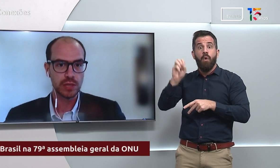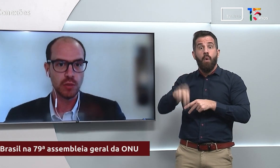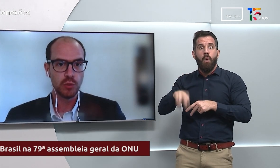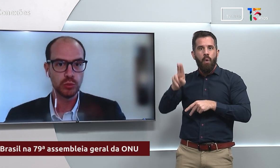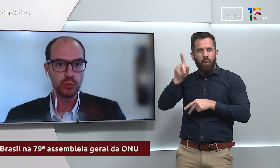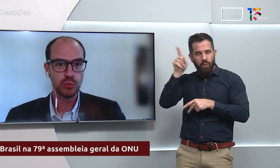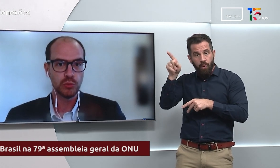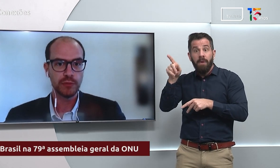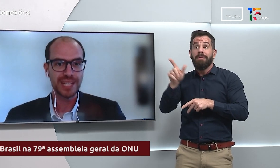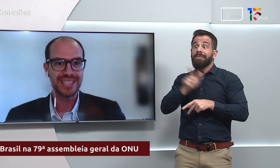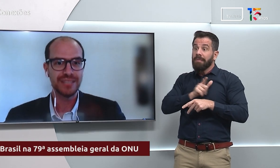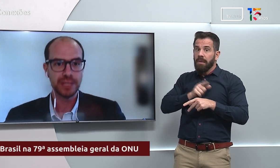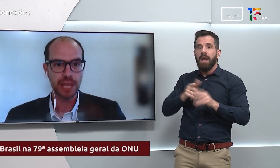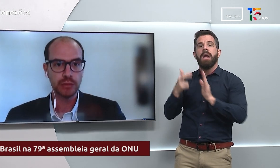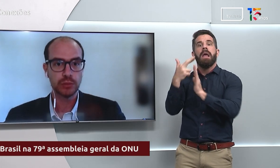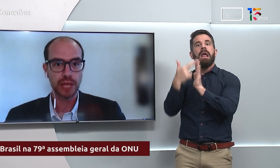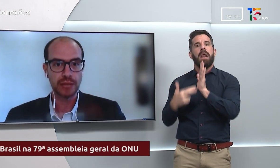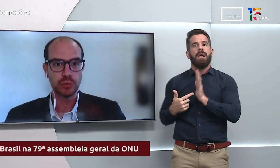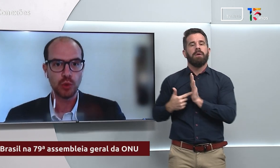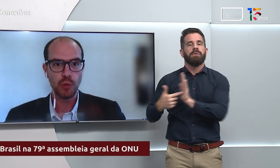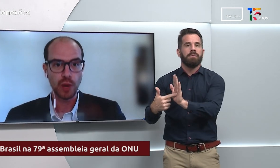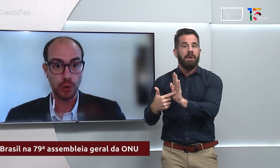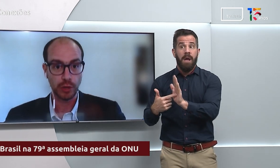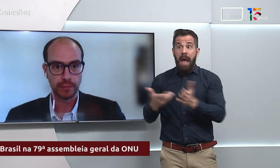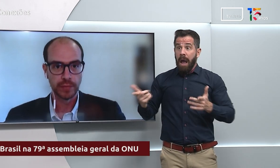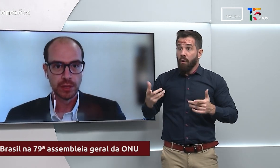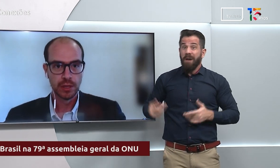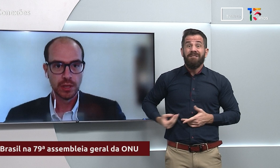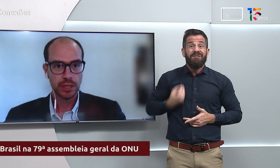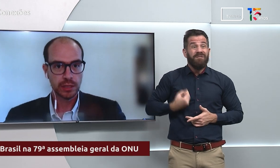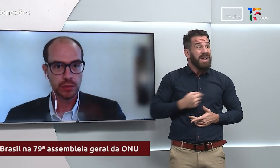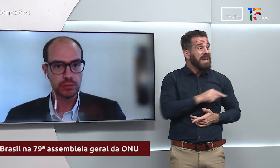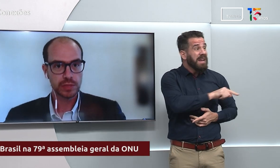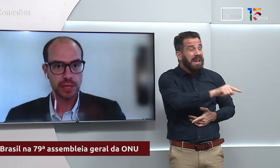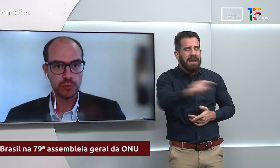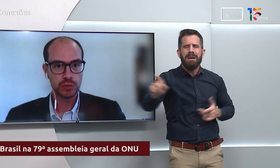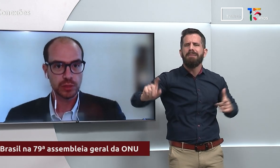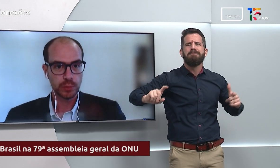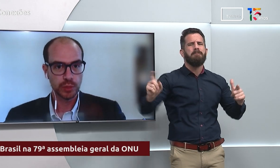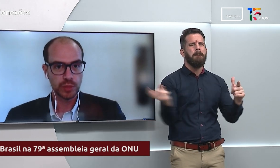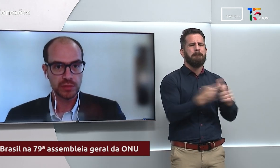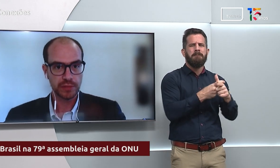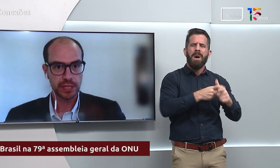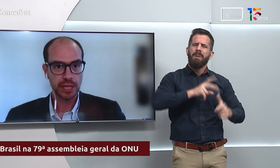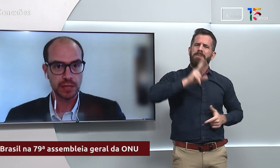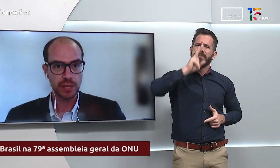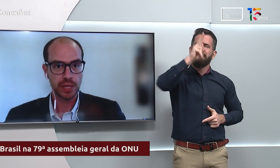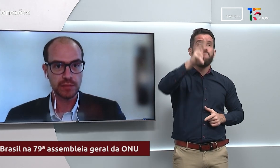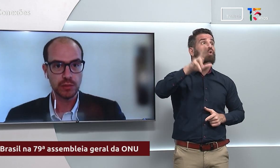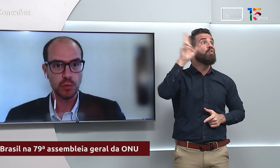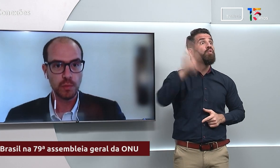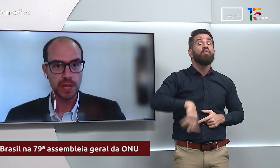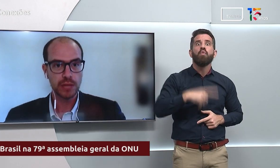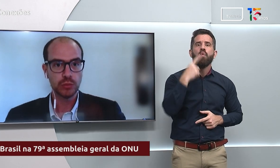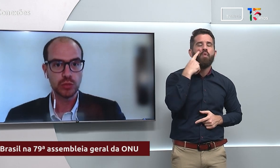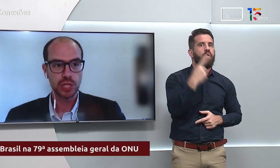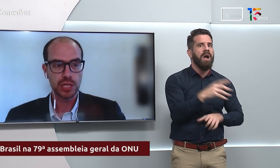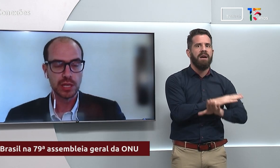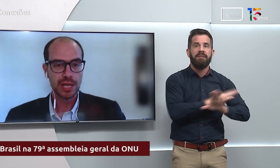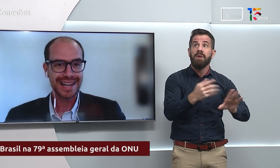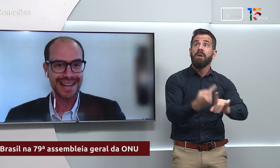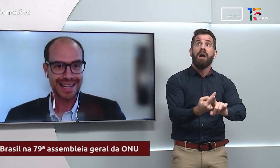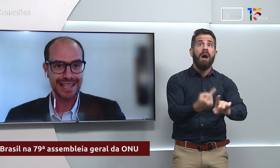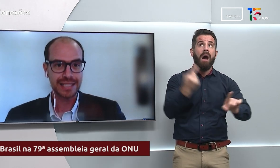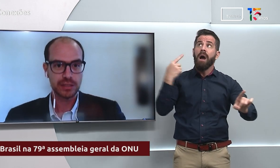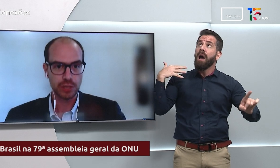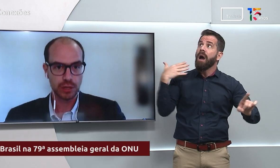que diz que o mundo nunca foi endividado tanto como agora. Então, podemos enfrentar em breve um período de